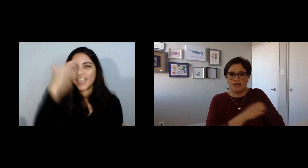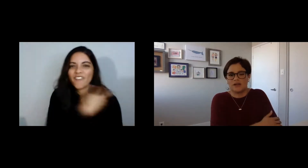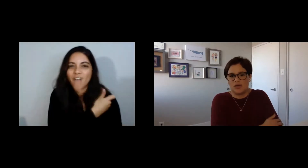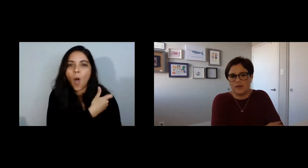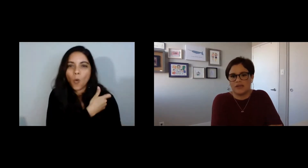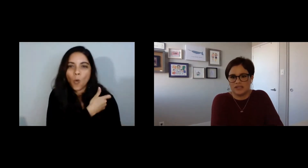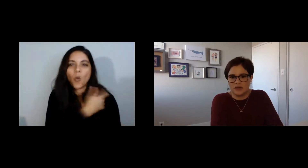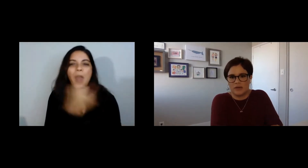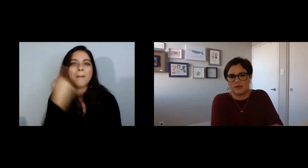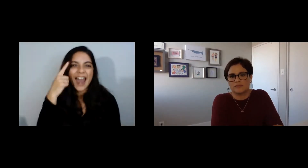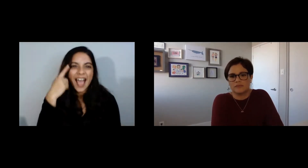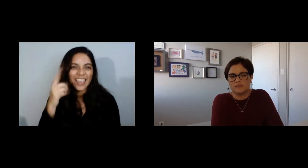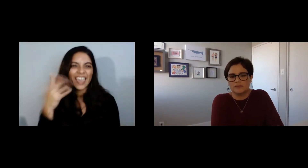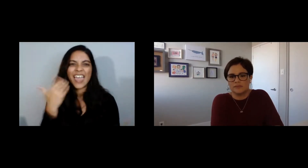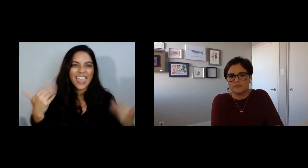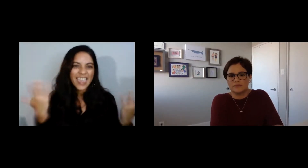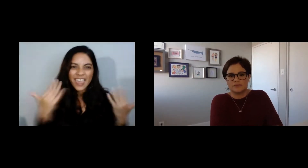vacunas de COVID-19